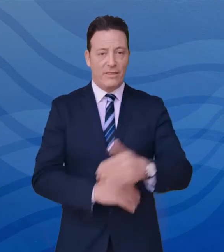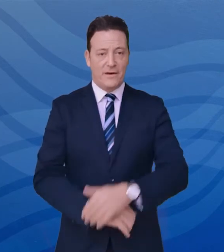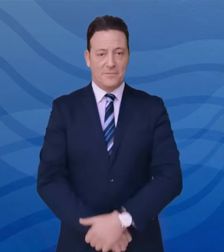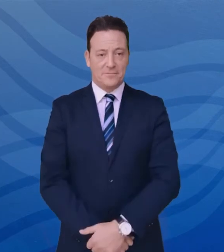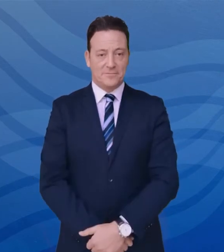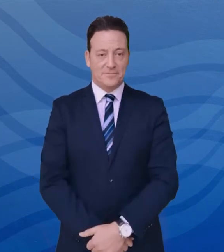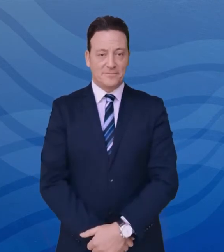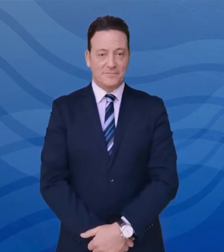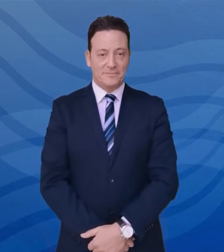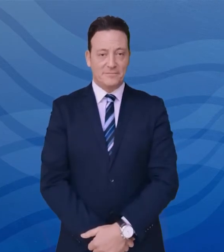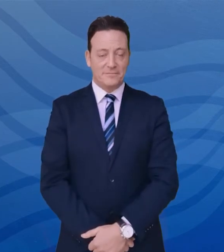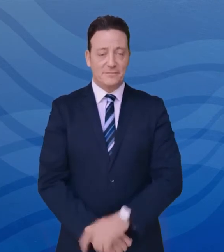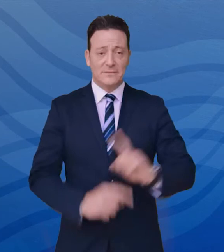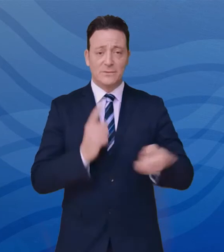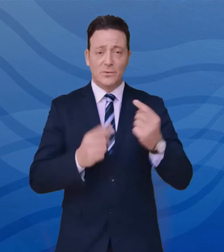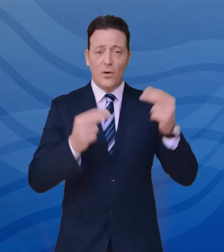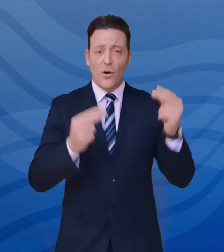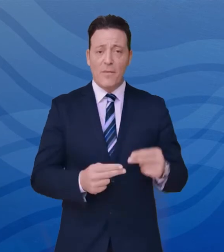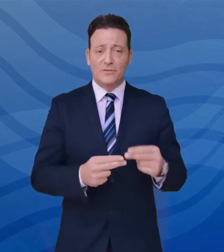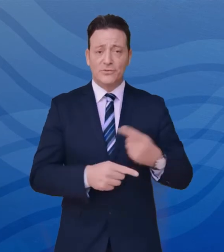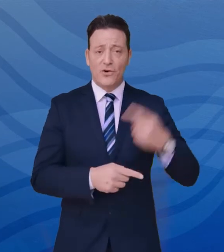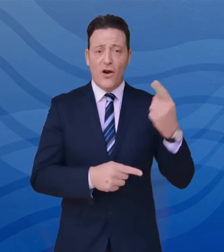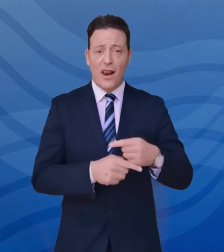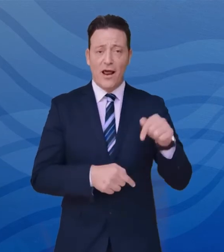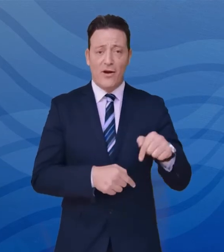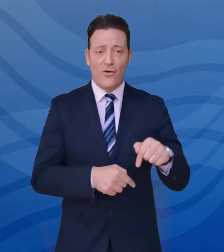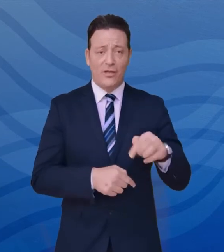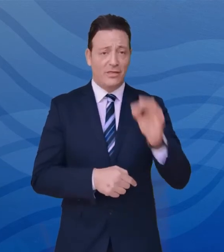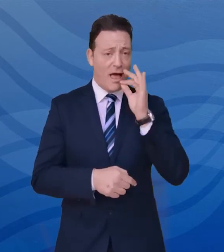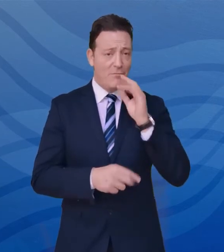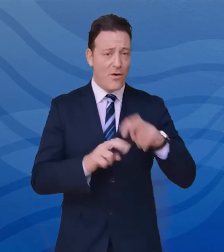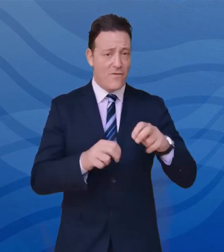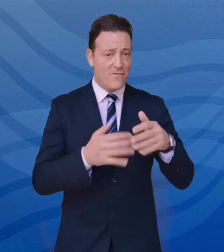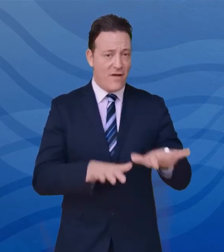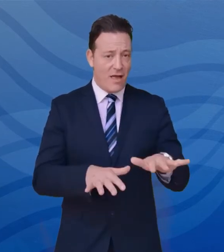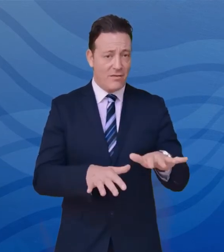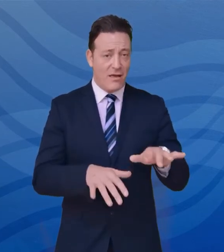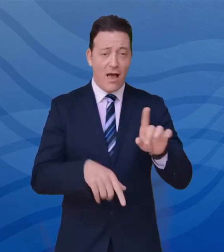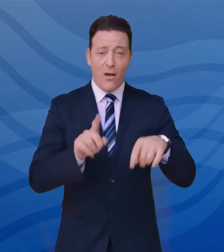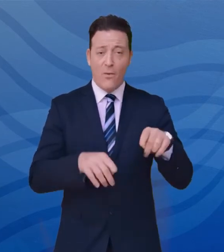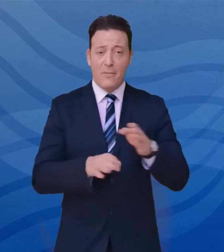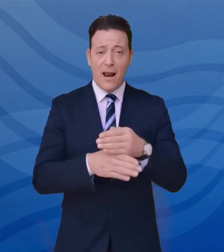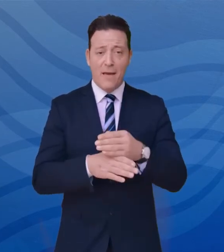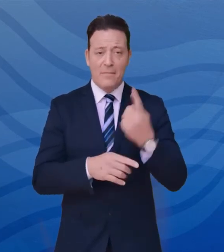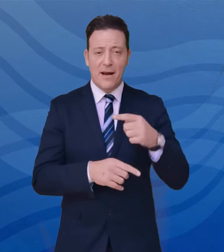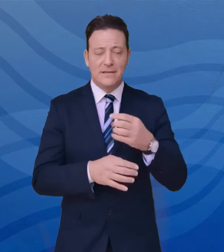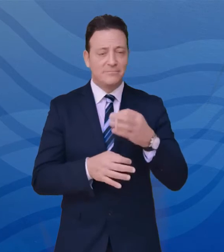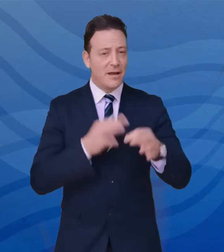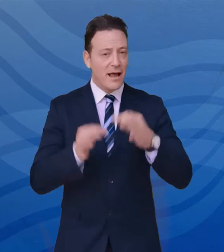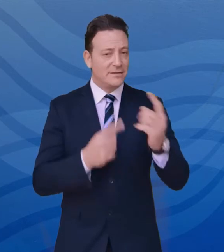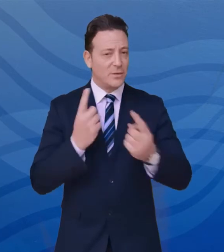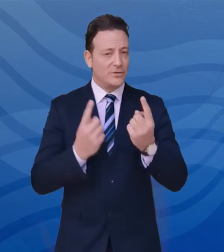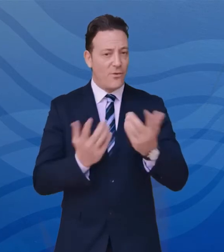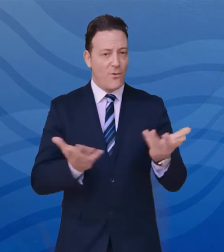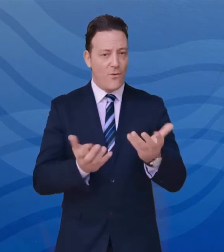A prescindere dal numero complessivo giornaliero dei tamponi eseguiti, alcuni parametri per descrivere la situazione.